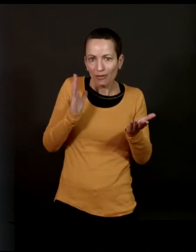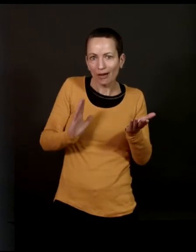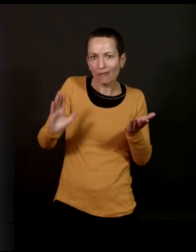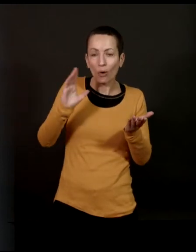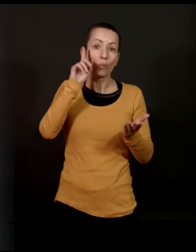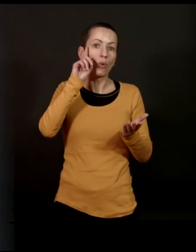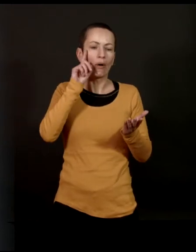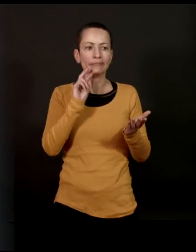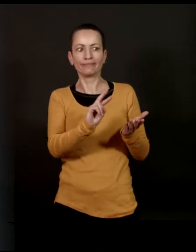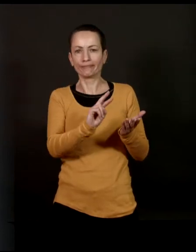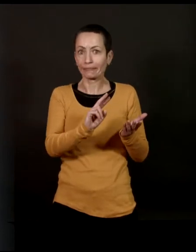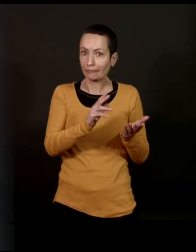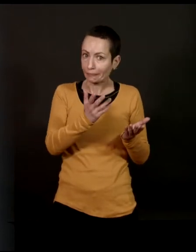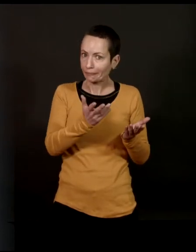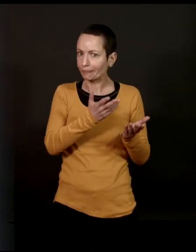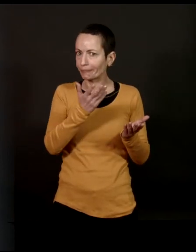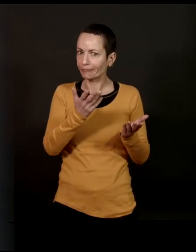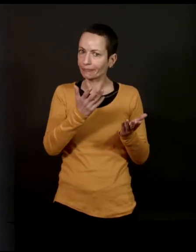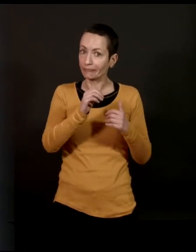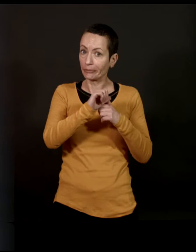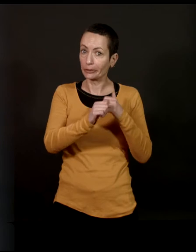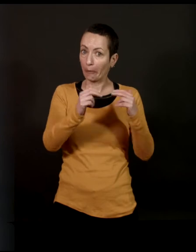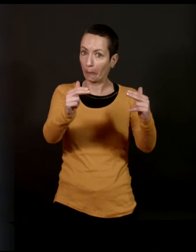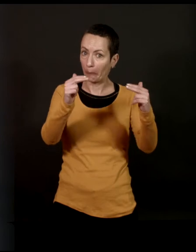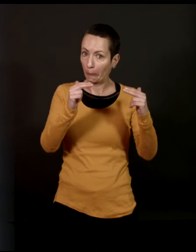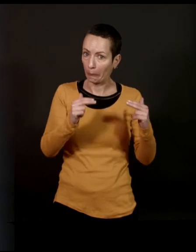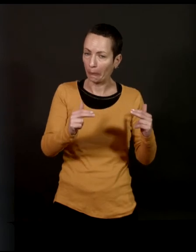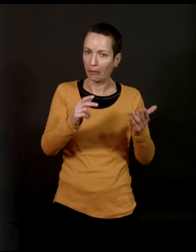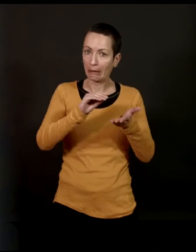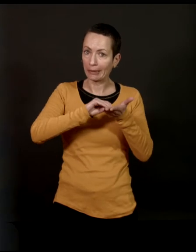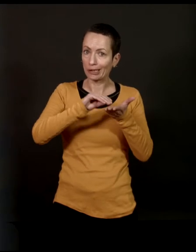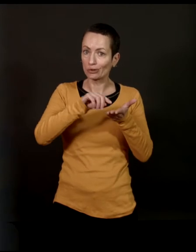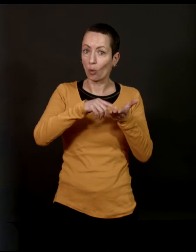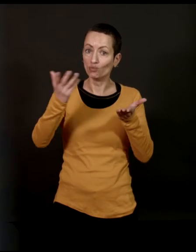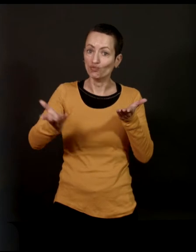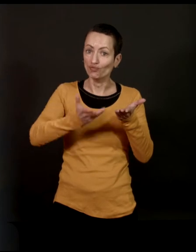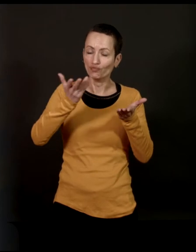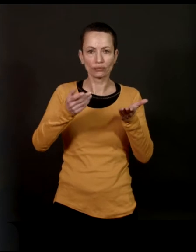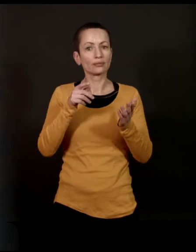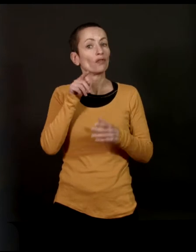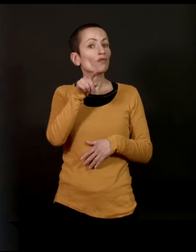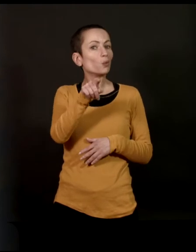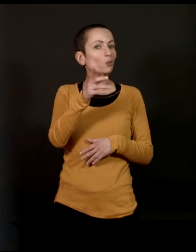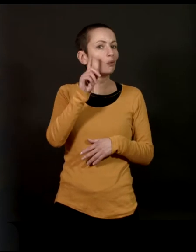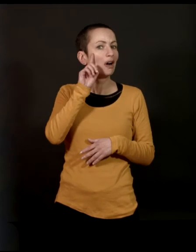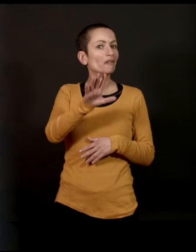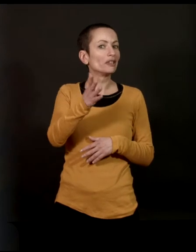'était synonyme de peu de style quoi, que l'écriture n'était pas travaillée et tout, est-ce que vous, vous êtes